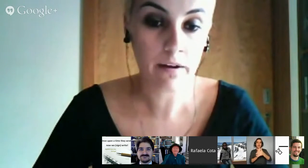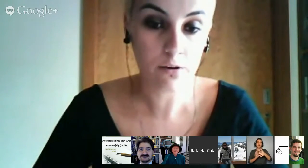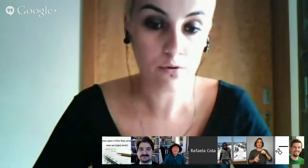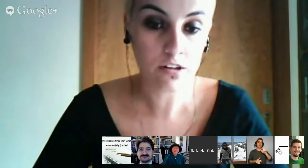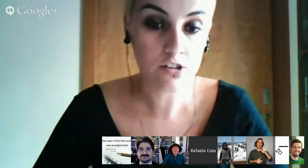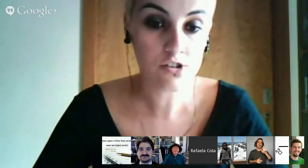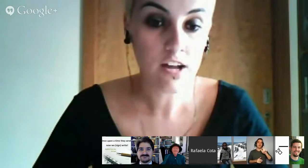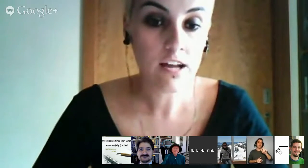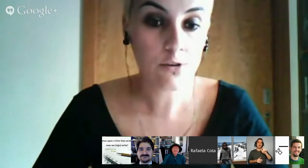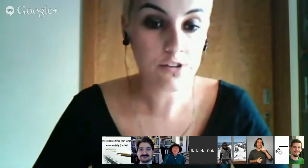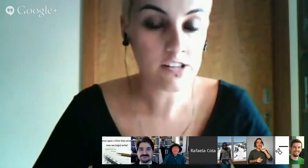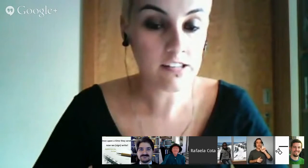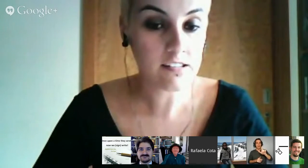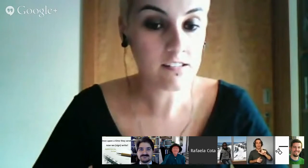também noutras licenciaturas,